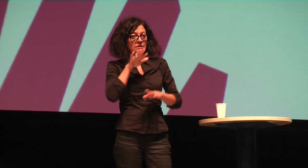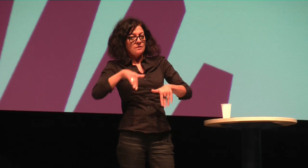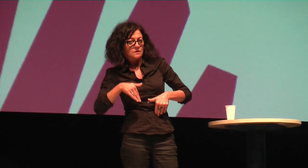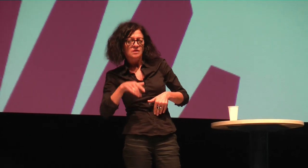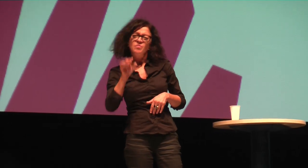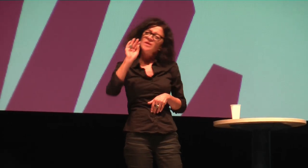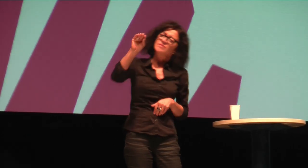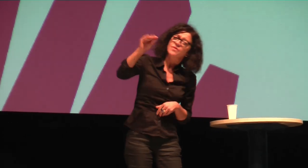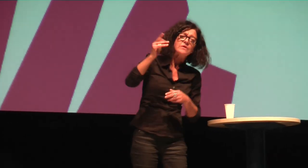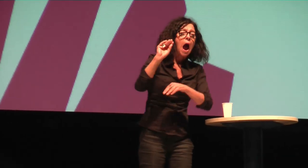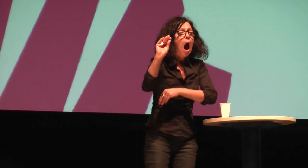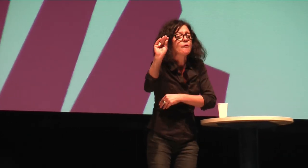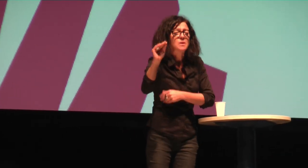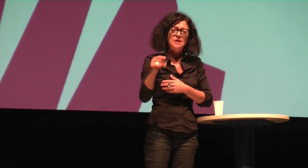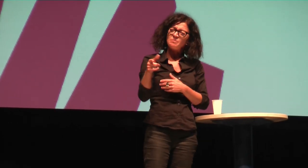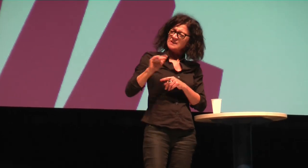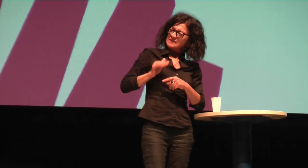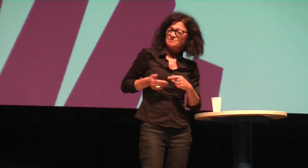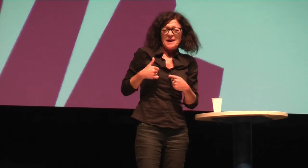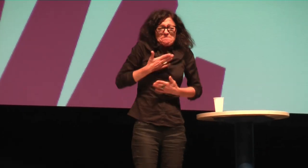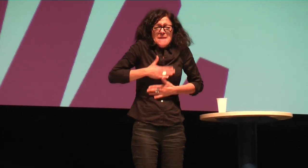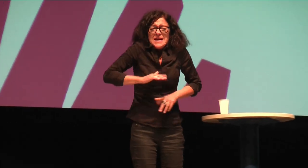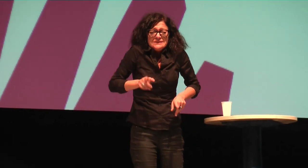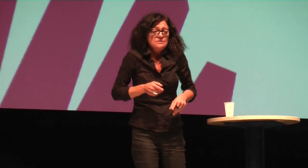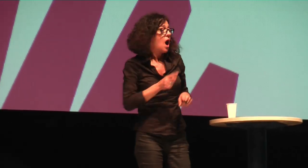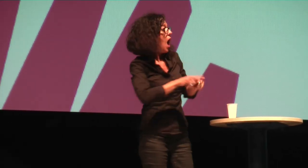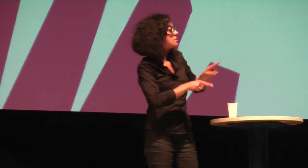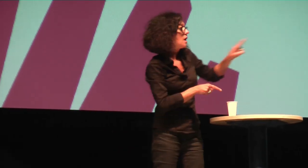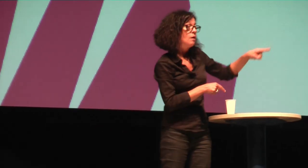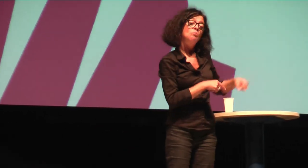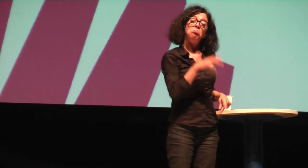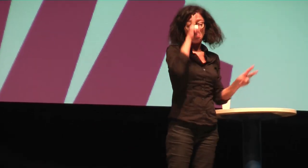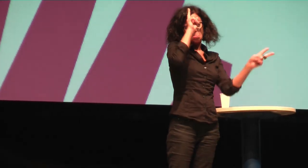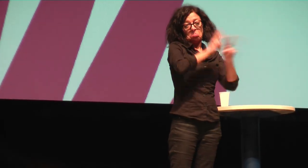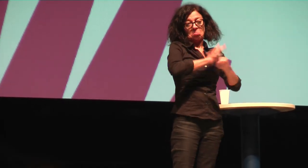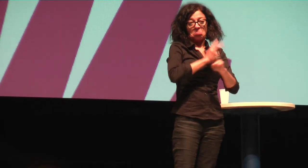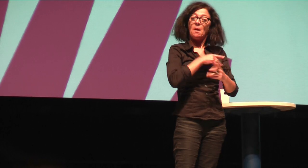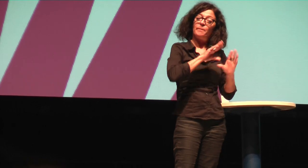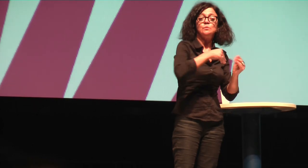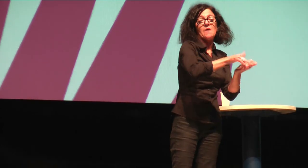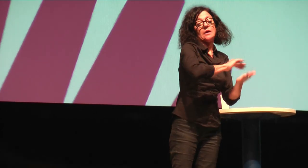in der persönlichen Entwicklung nicht weiter. Wir müssen einfach die Leute darauf aufmerksam machen. Ich sage,